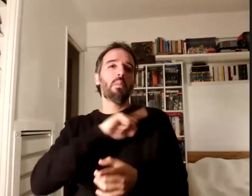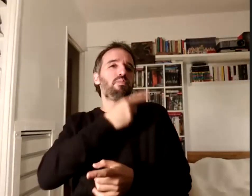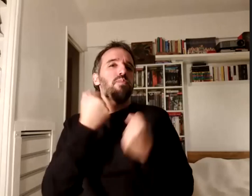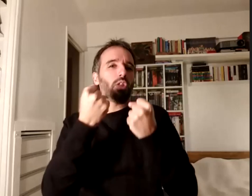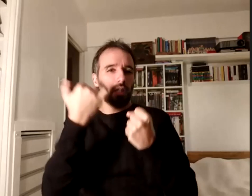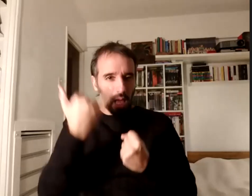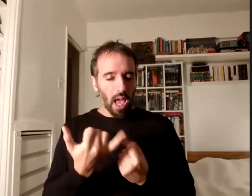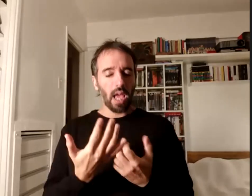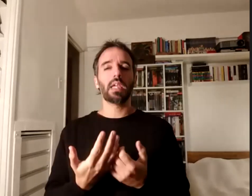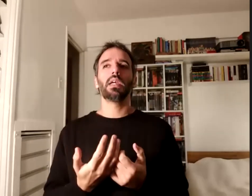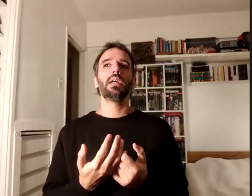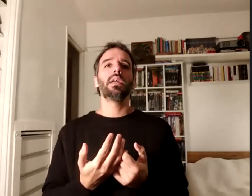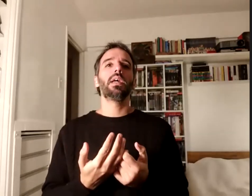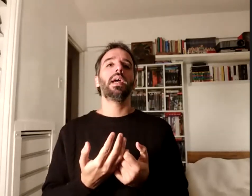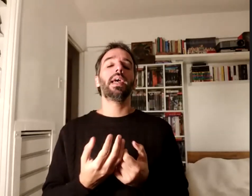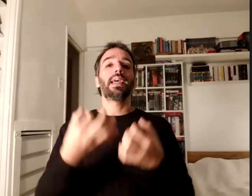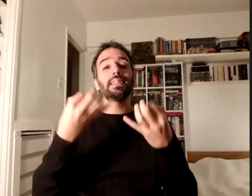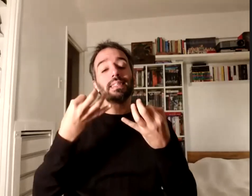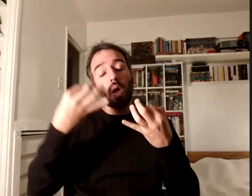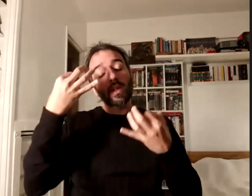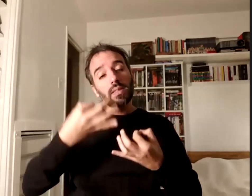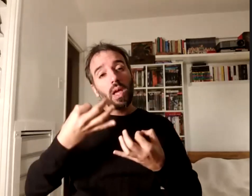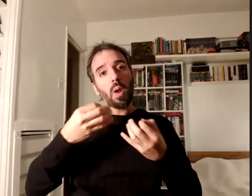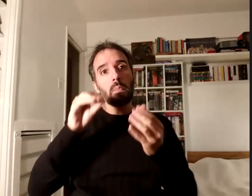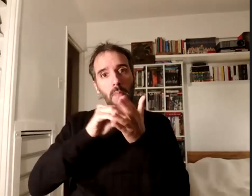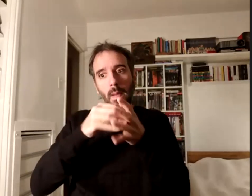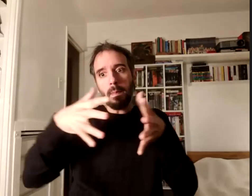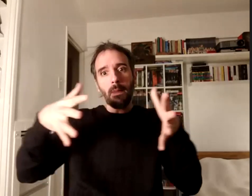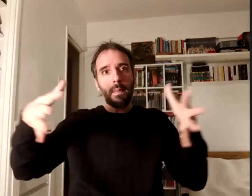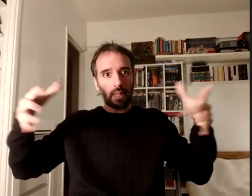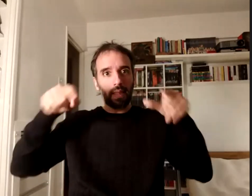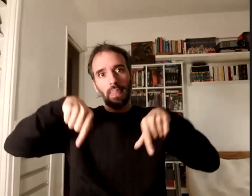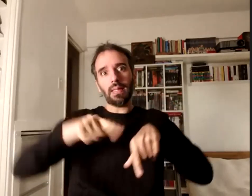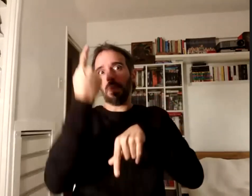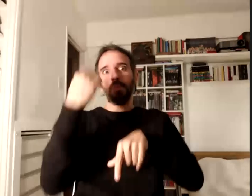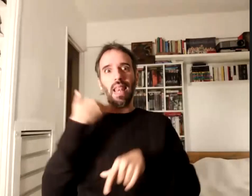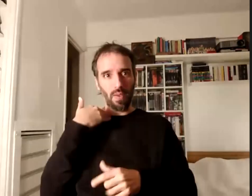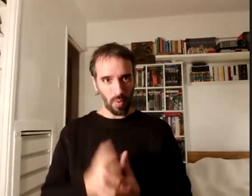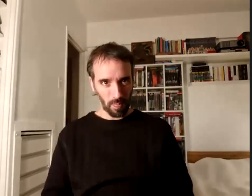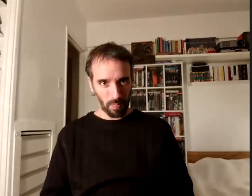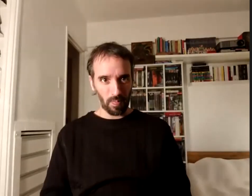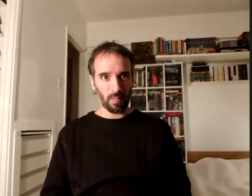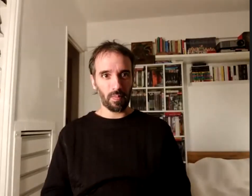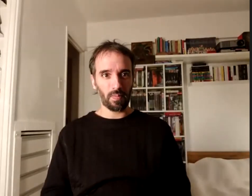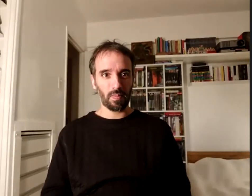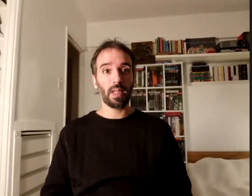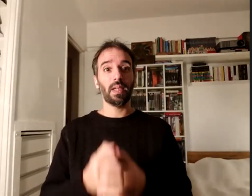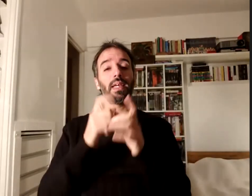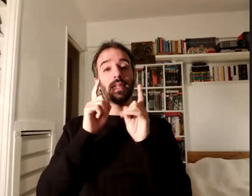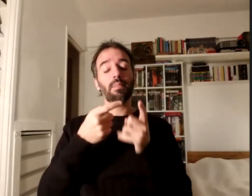seguramente a multiplicarse a partir de este libro, ¿no? También lo que quería decir es que